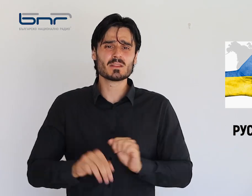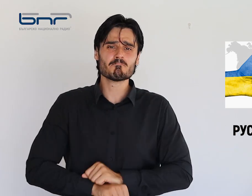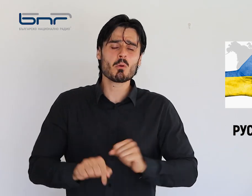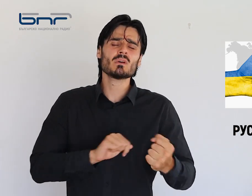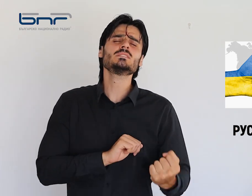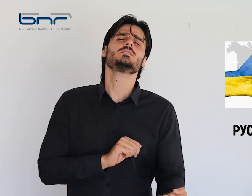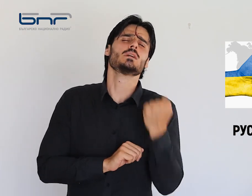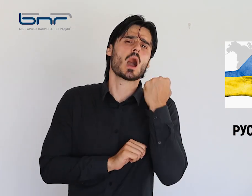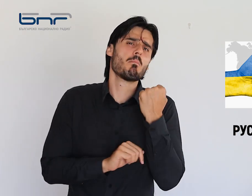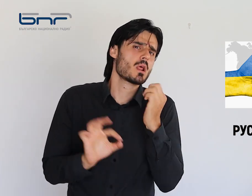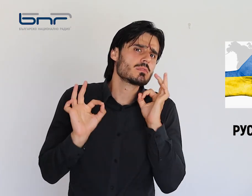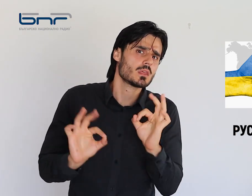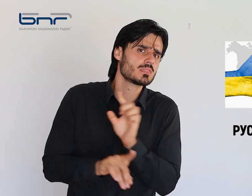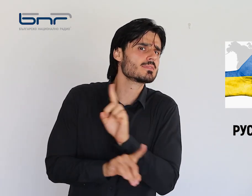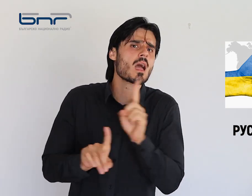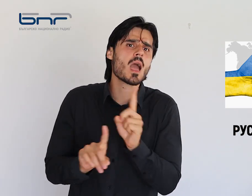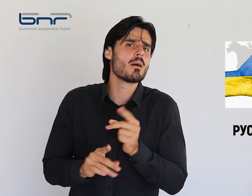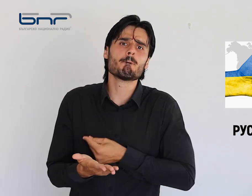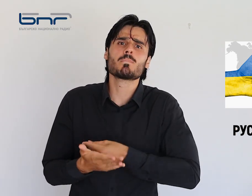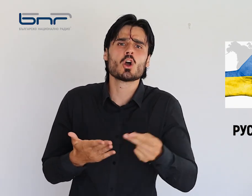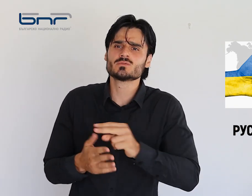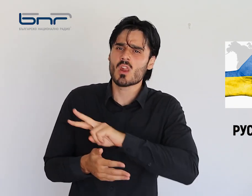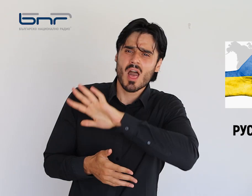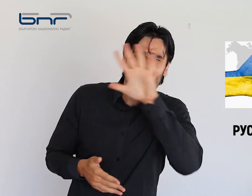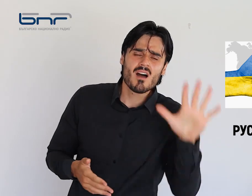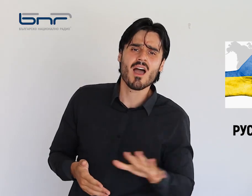забранени от повече от 100 държави поради заплахата им за цивилните.